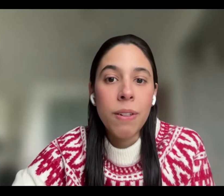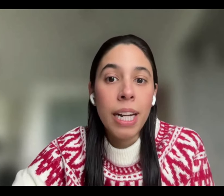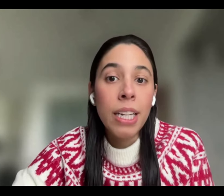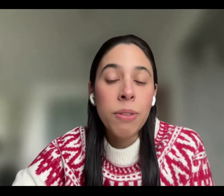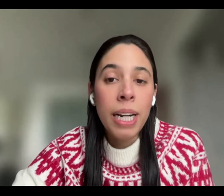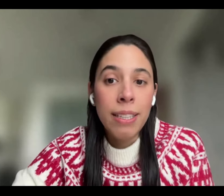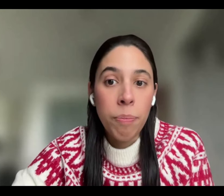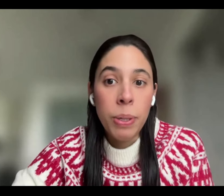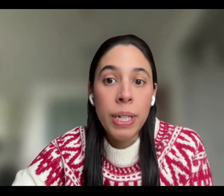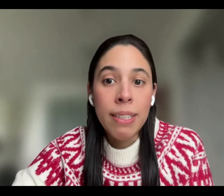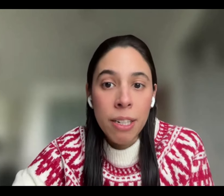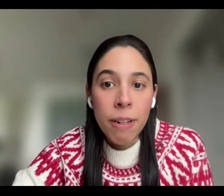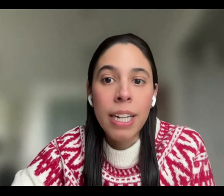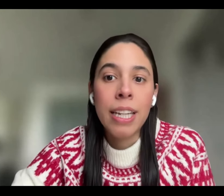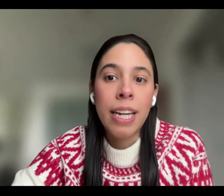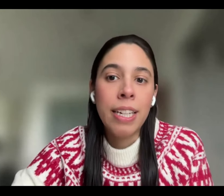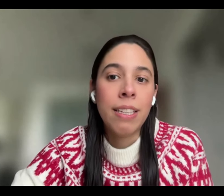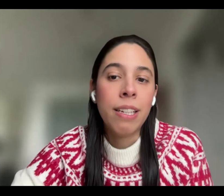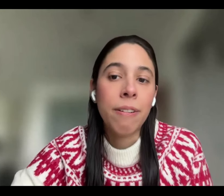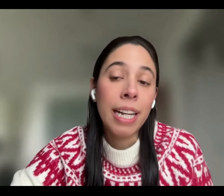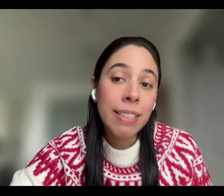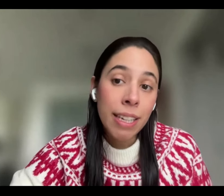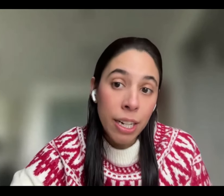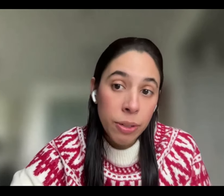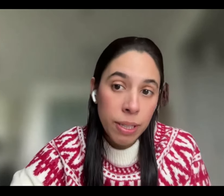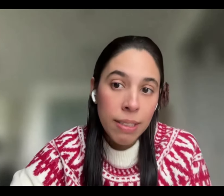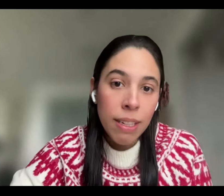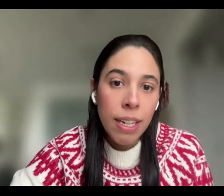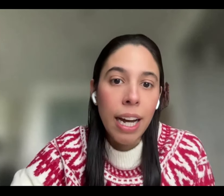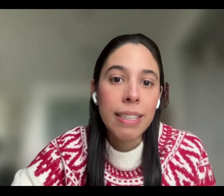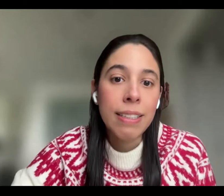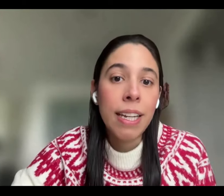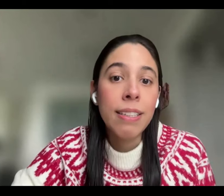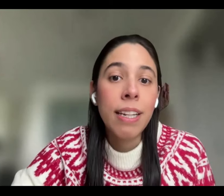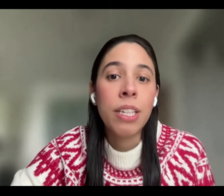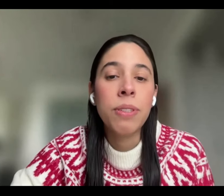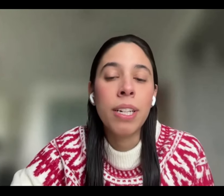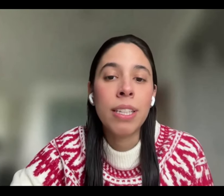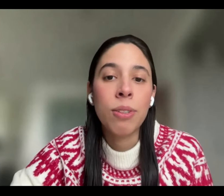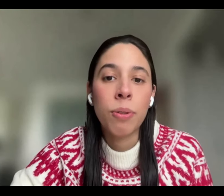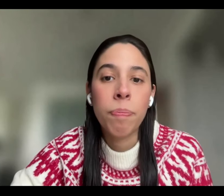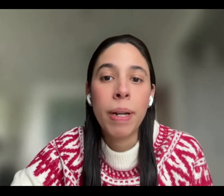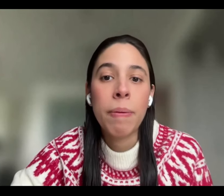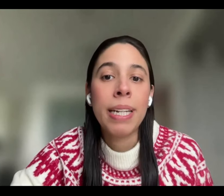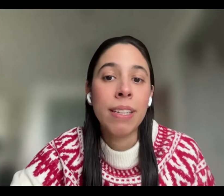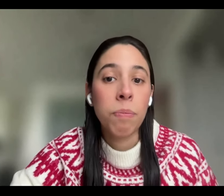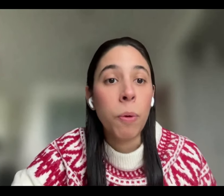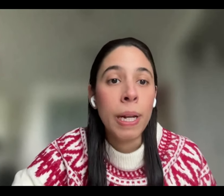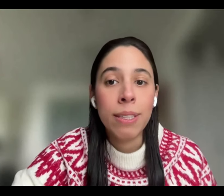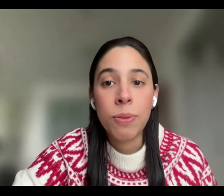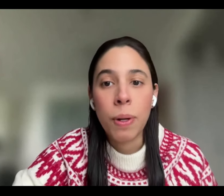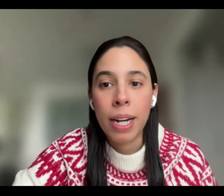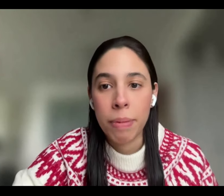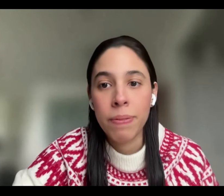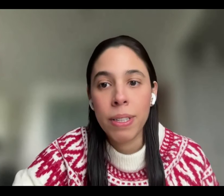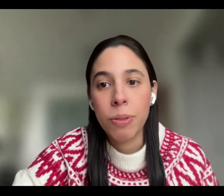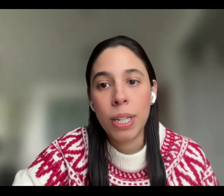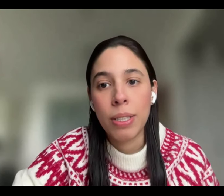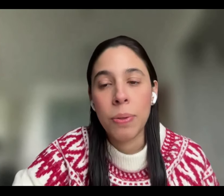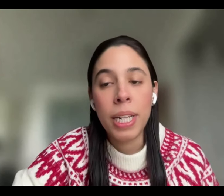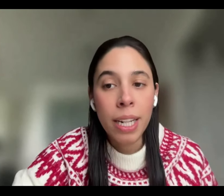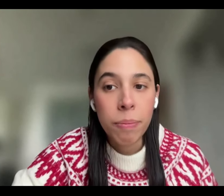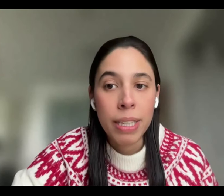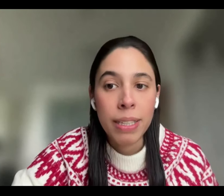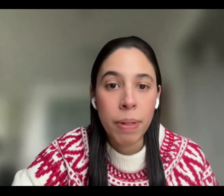Debido a la naturaleza progresiva y degenerativa de la esclerosis, hace 6 años Ernesto permanece inmóvil en su cama,